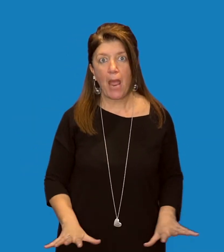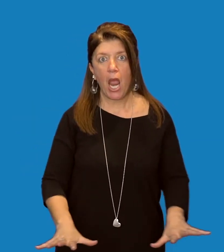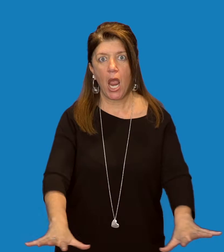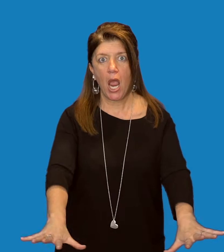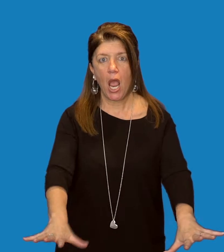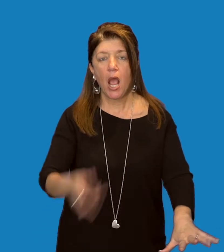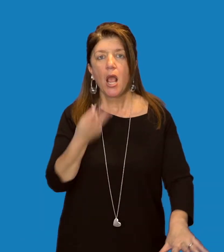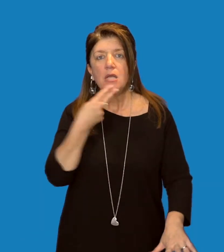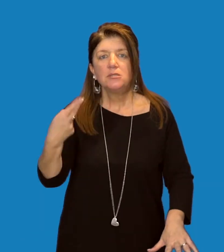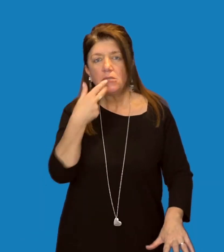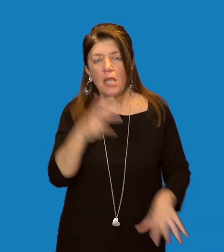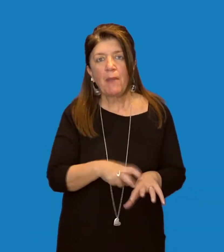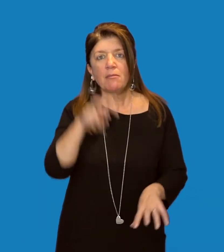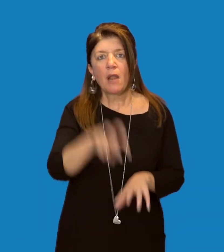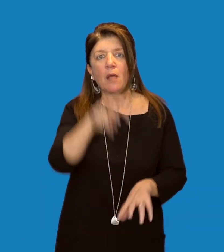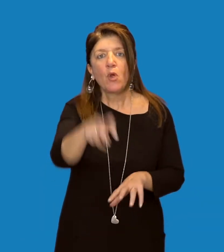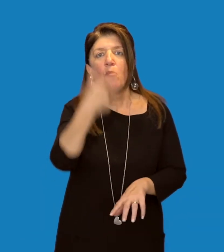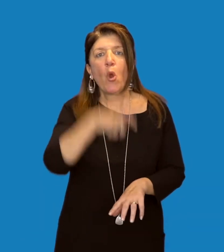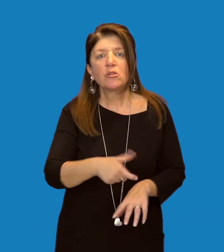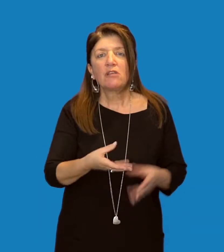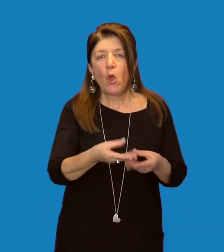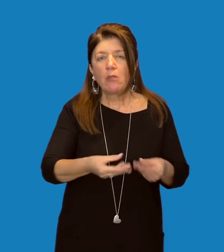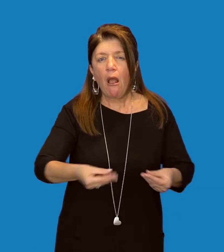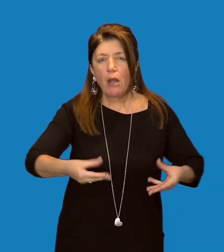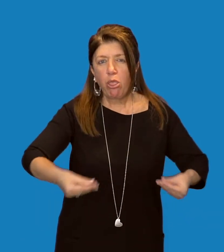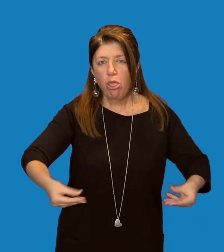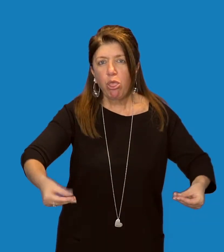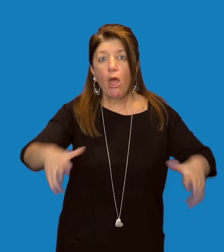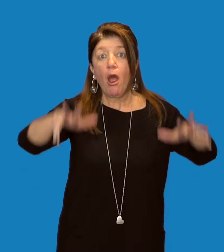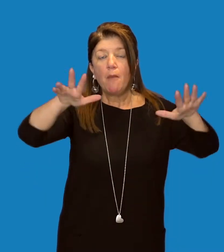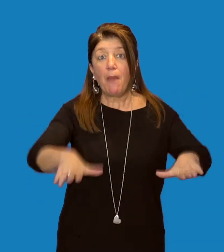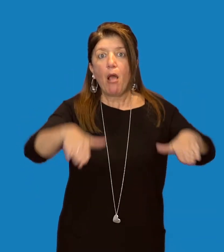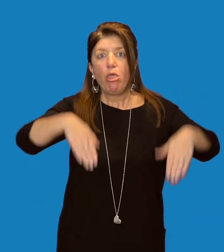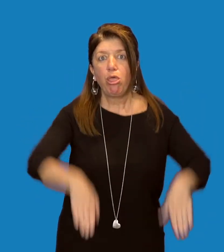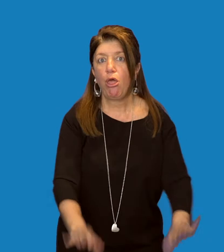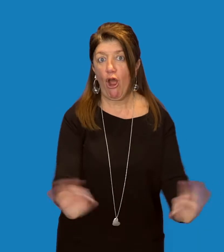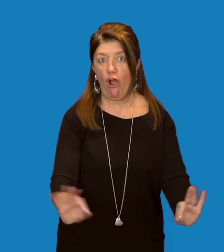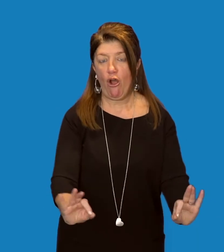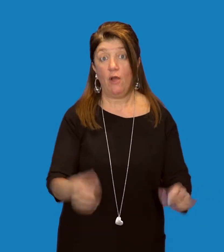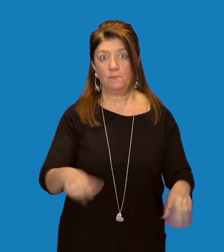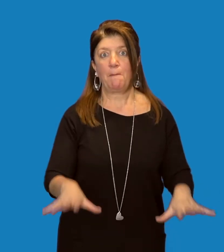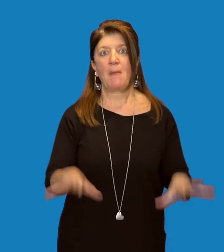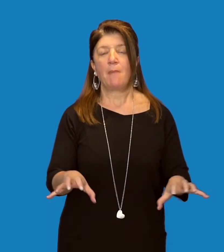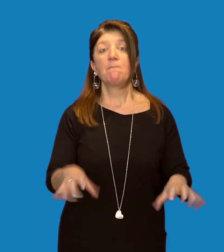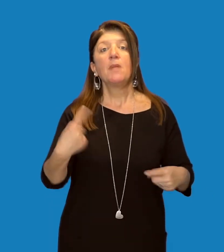affondare sul fango e nelle paludi. Il chiurlo possiede il becco ricurvo verso il basso,